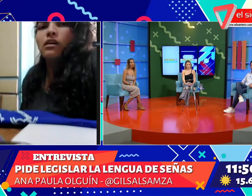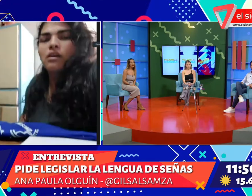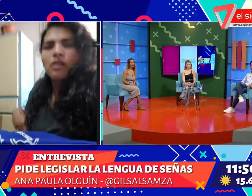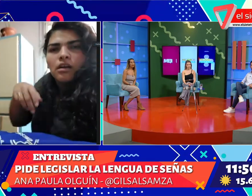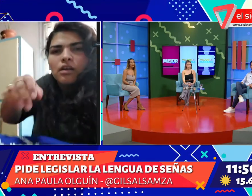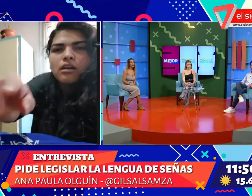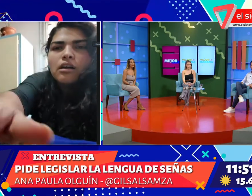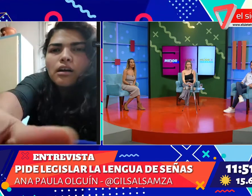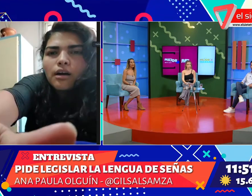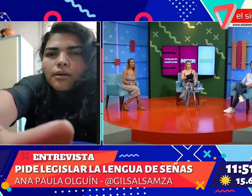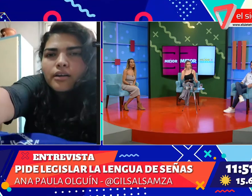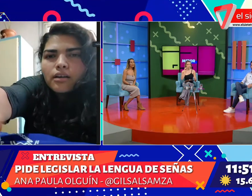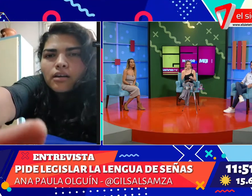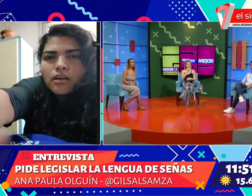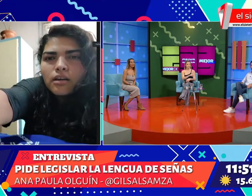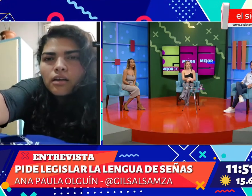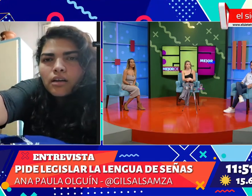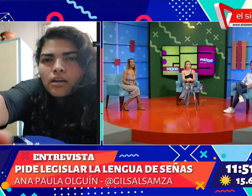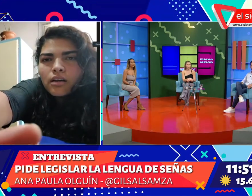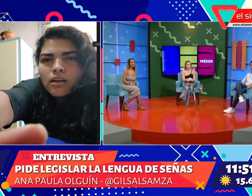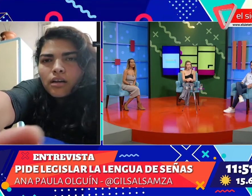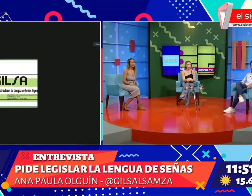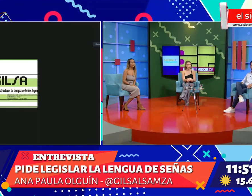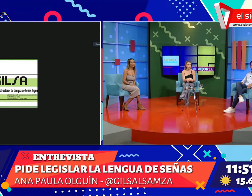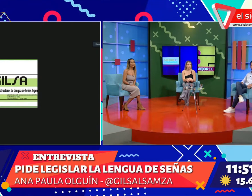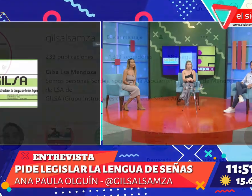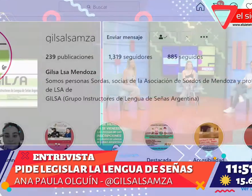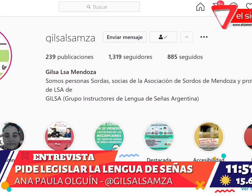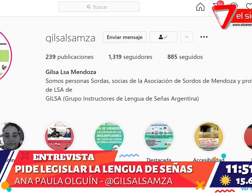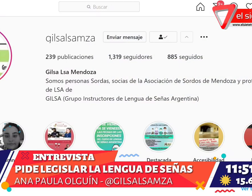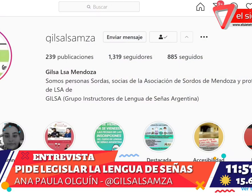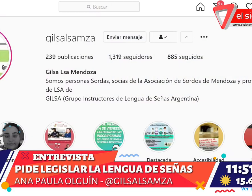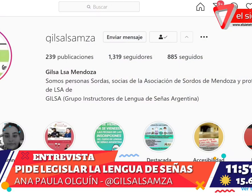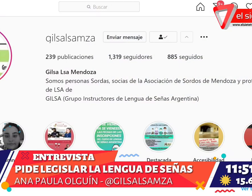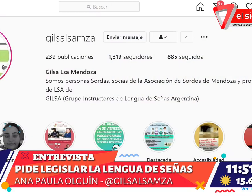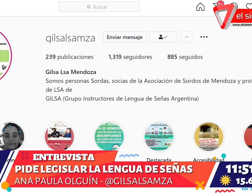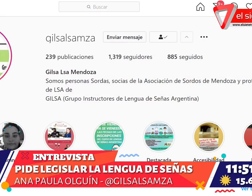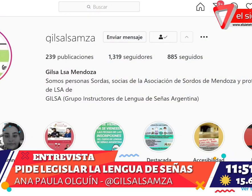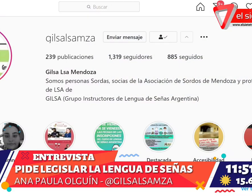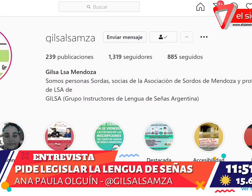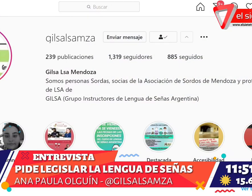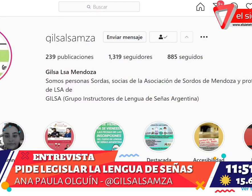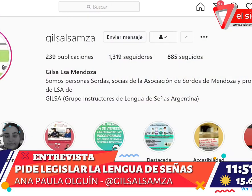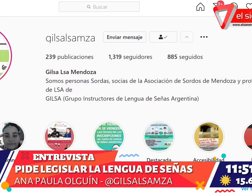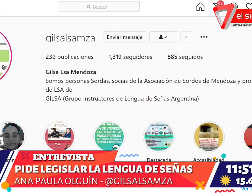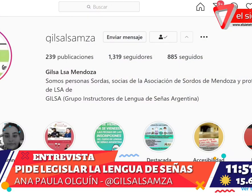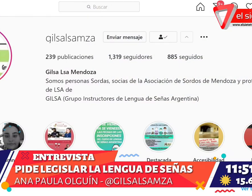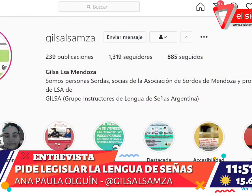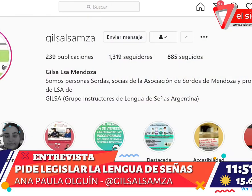Claro. Ahí en tiene la opción para activar el micrófono y así Fátima podrá ir relatándonos lo que Ana Paula nos quiera contar.